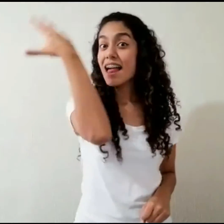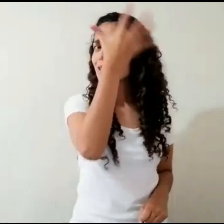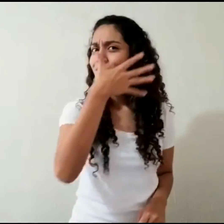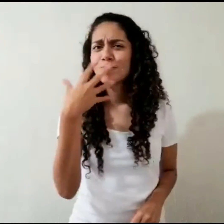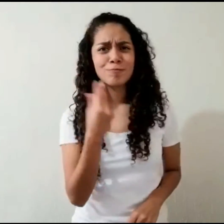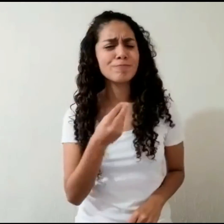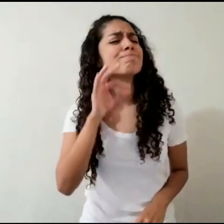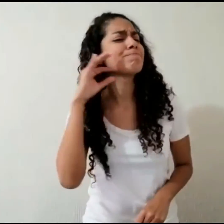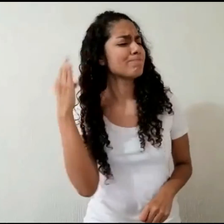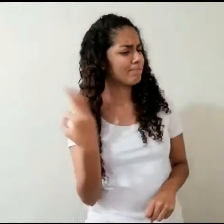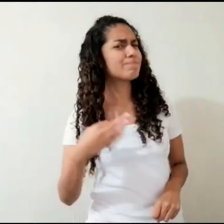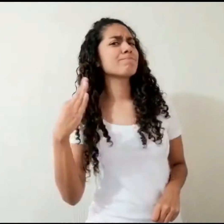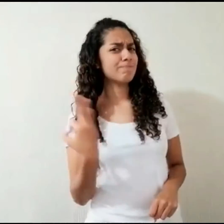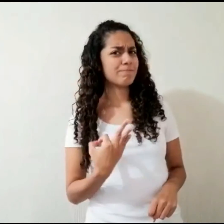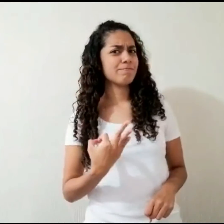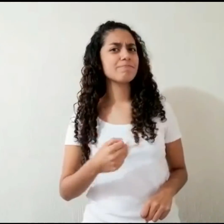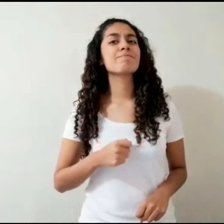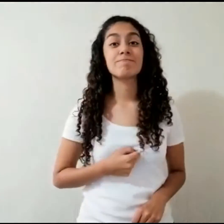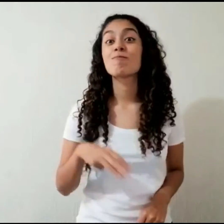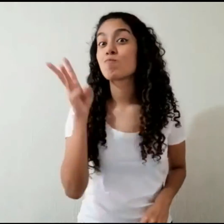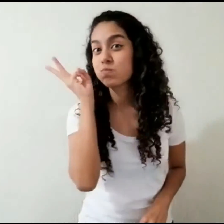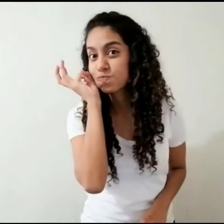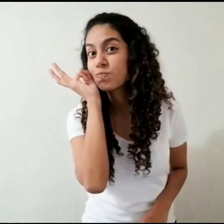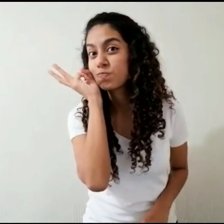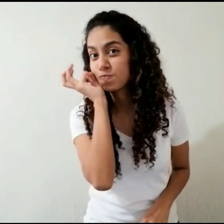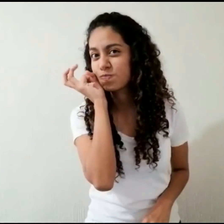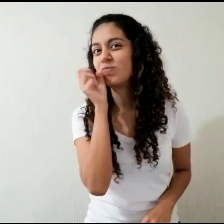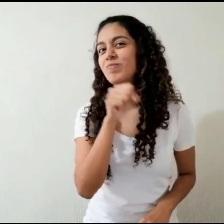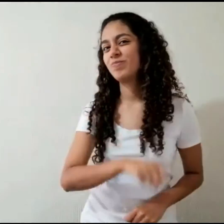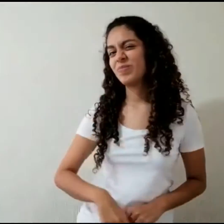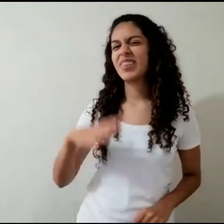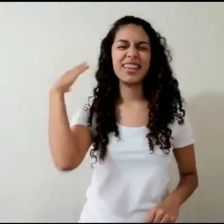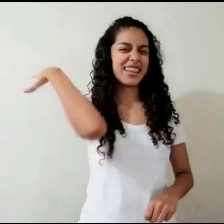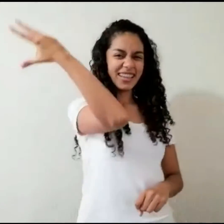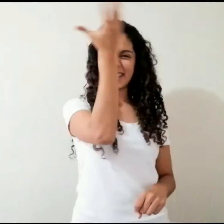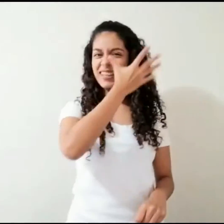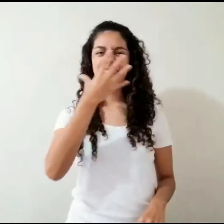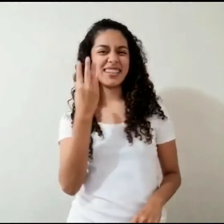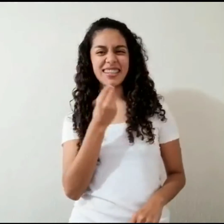Ala, ala que a huevo Ala, que